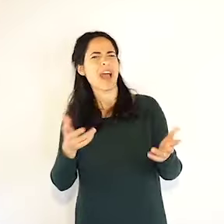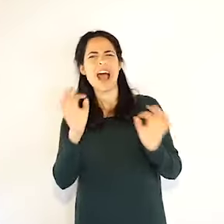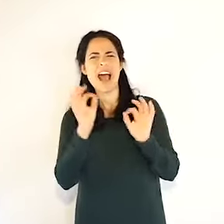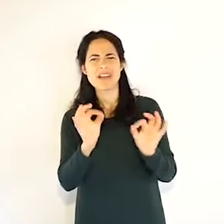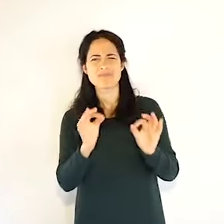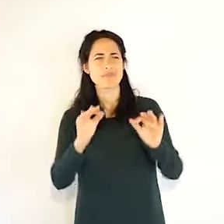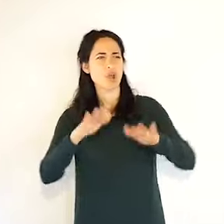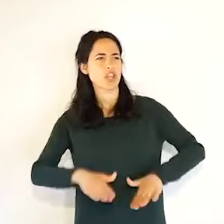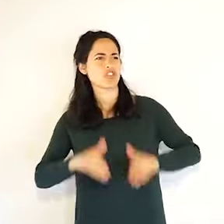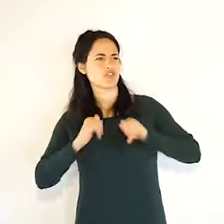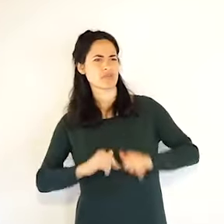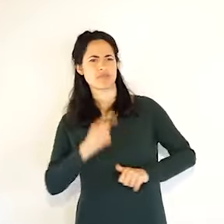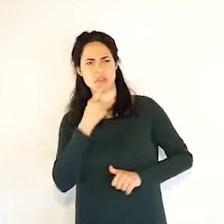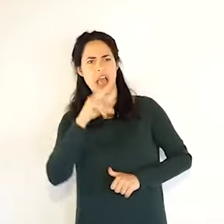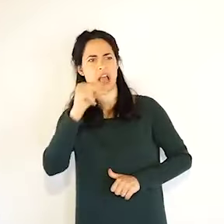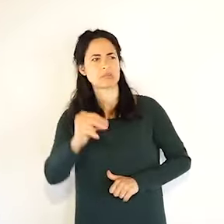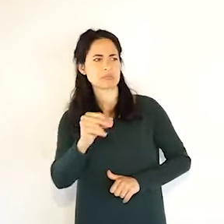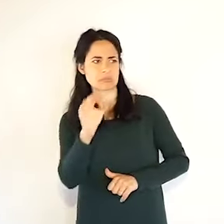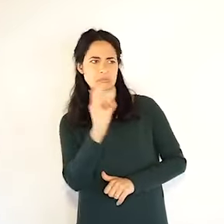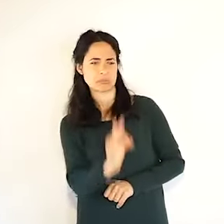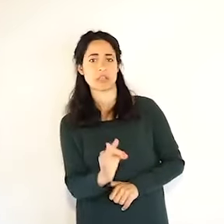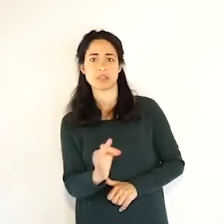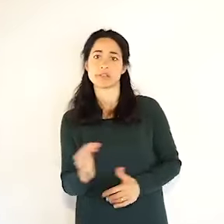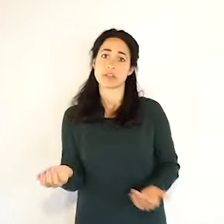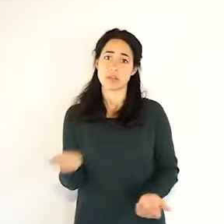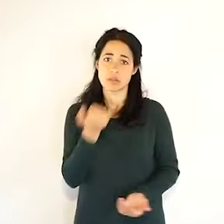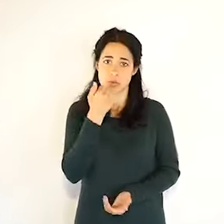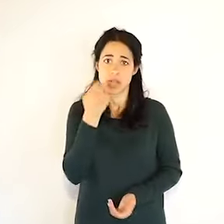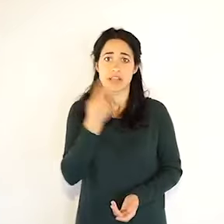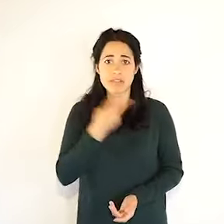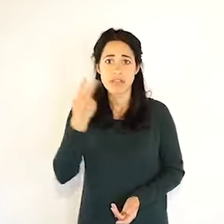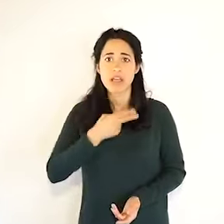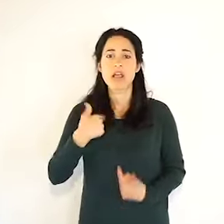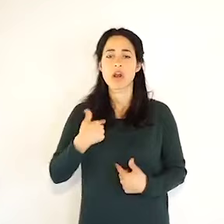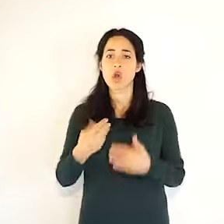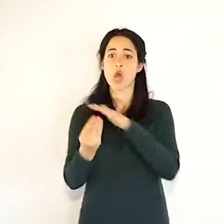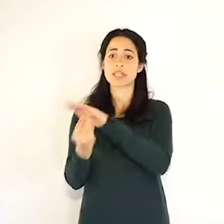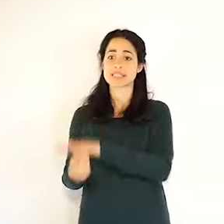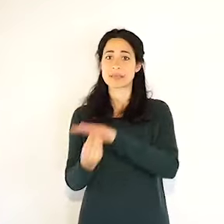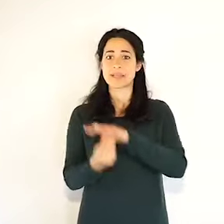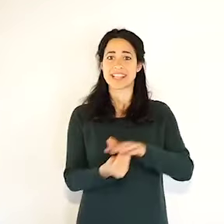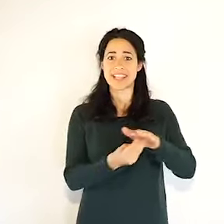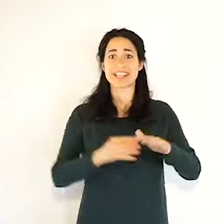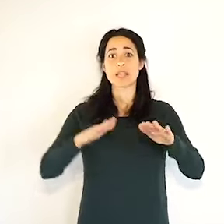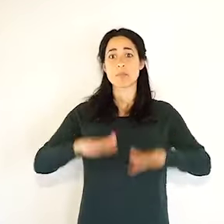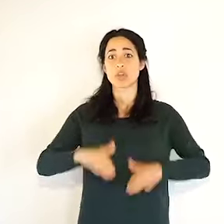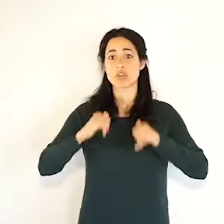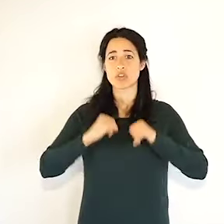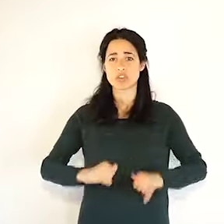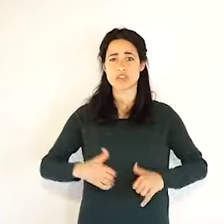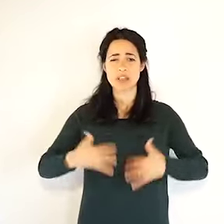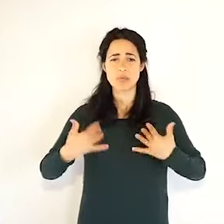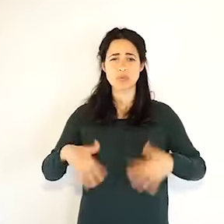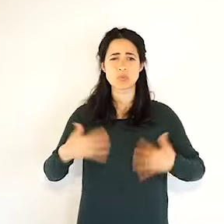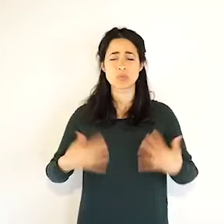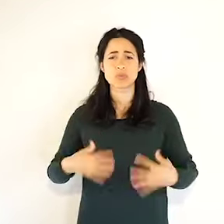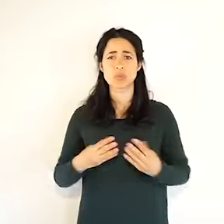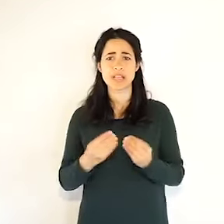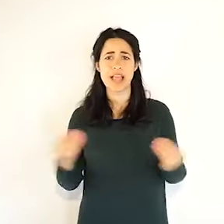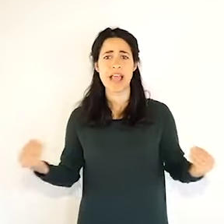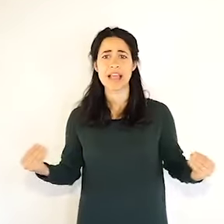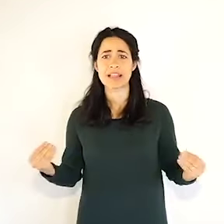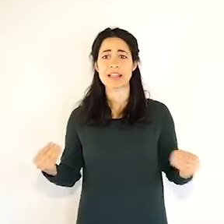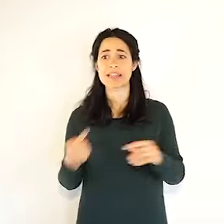sequestri, per attivare le dogane ai monopoli, per andare a chiedere dei dissequestri, per andare a